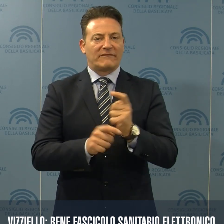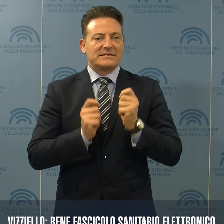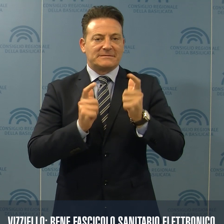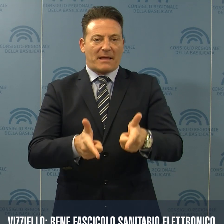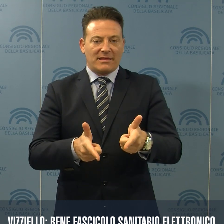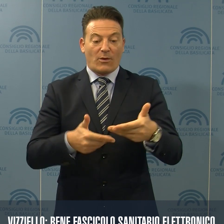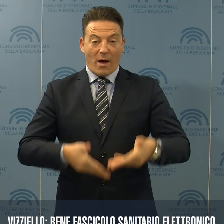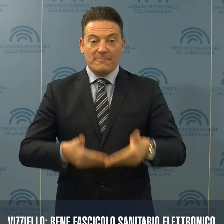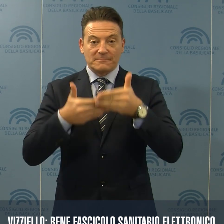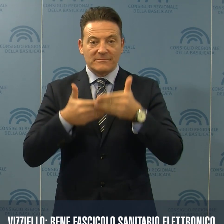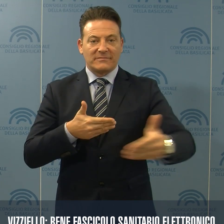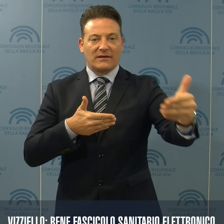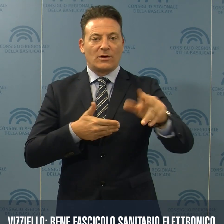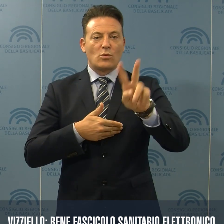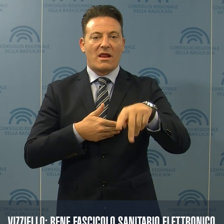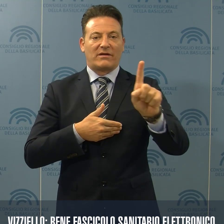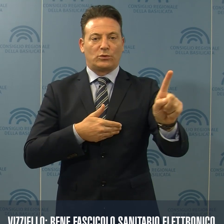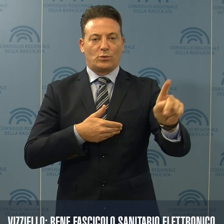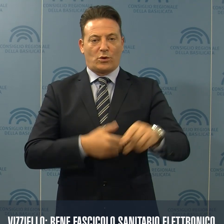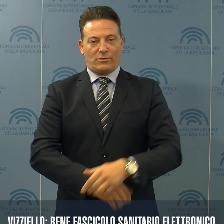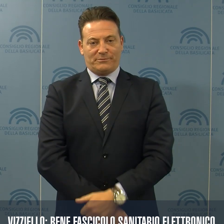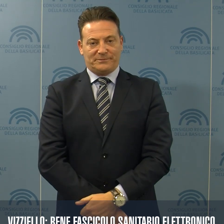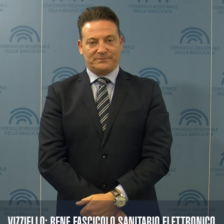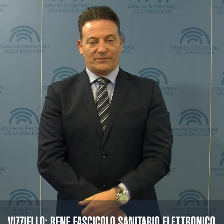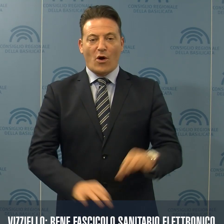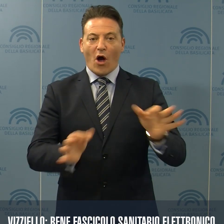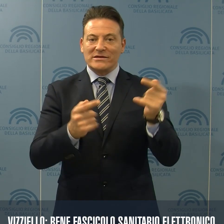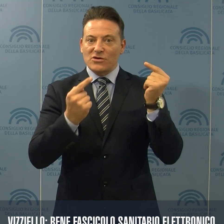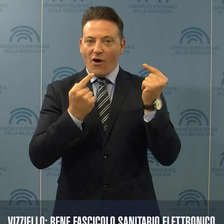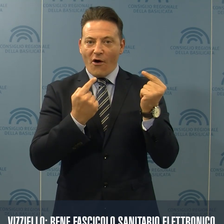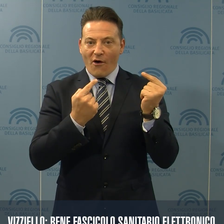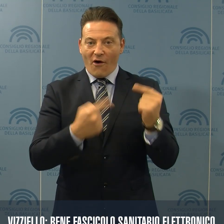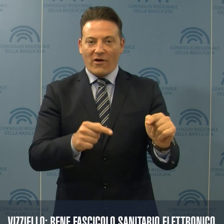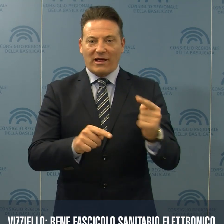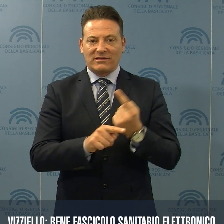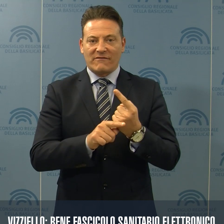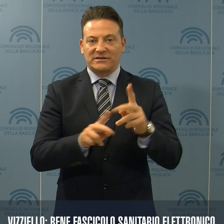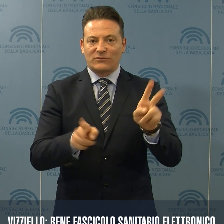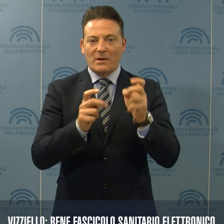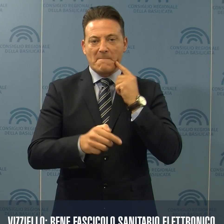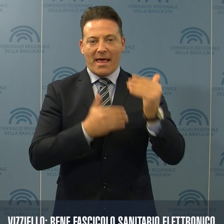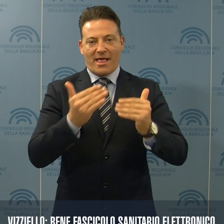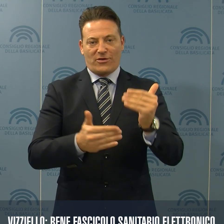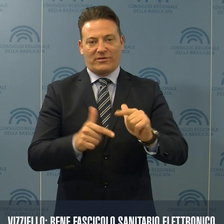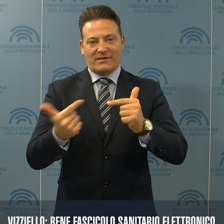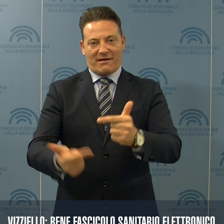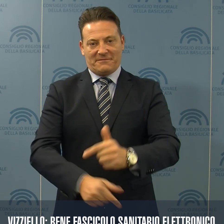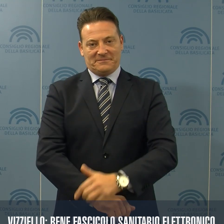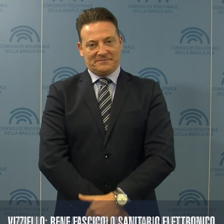spendere da qui al 2021, occasione, sottolinea, da utilizzare al meglio.